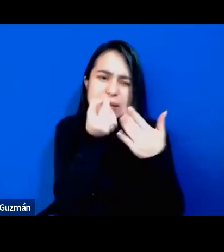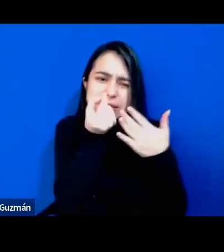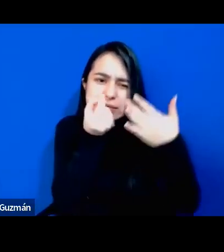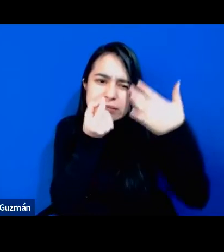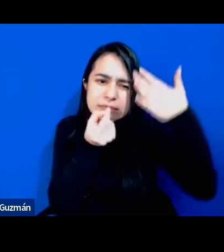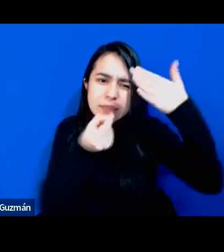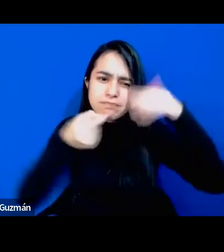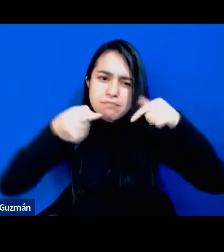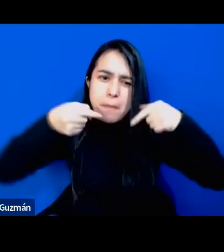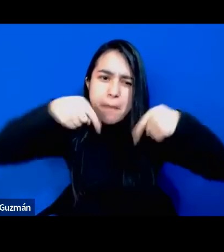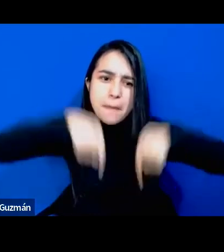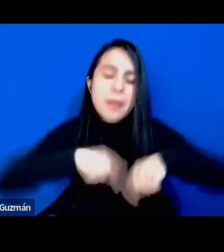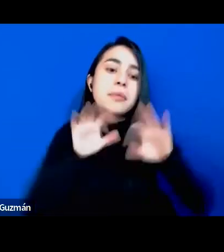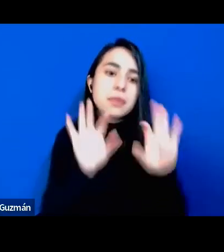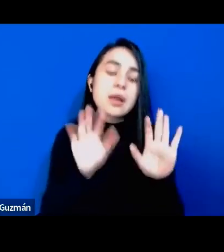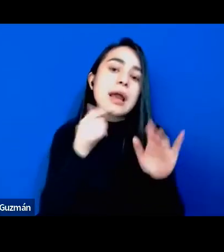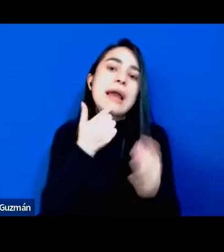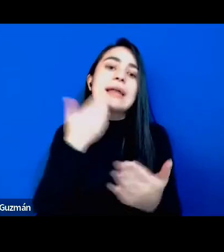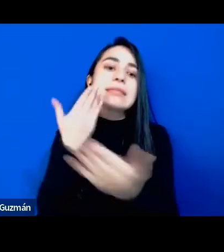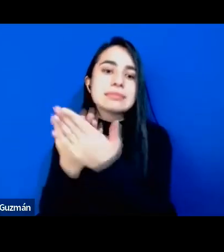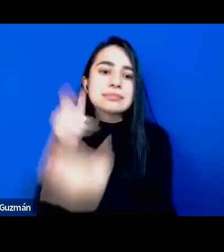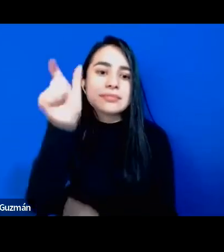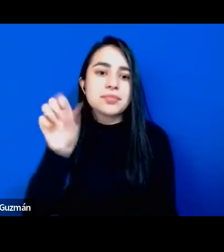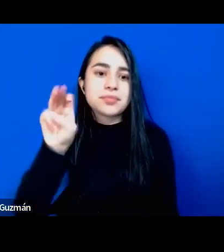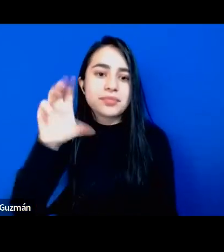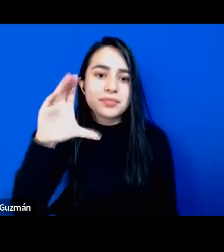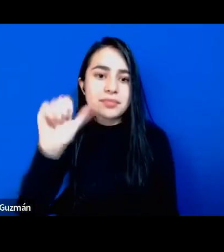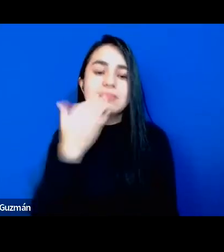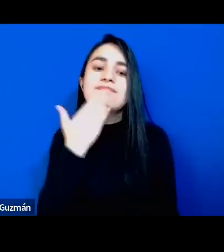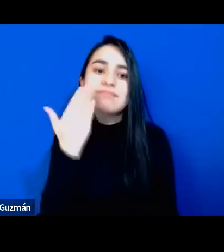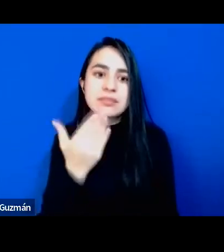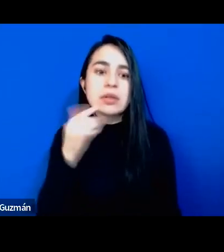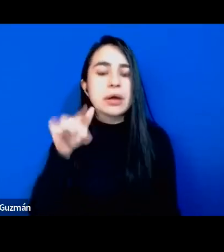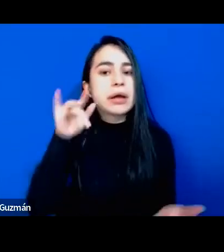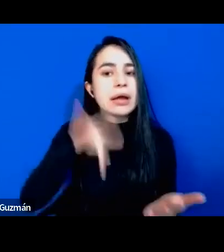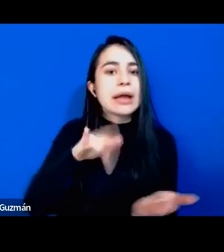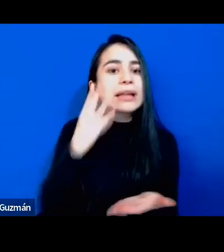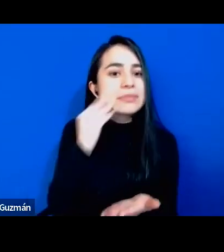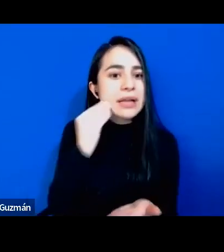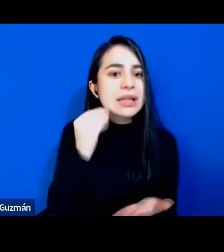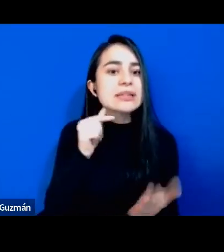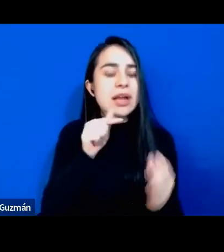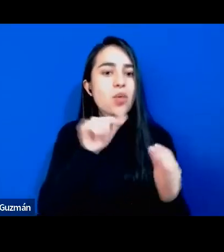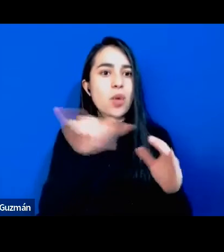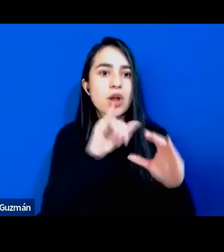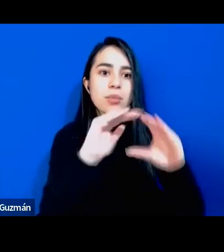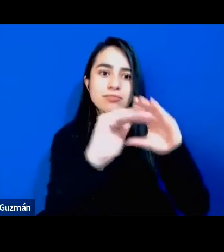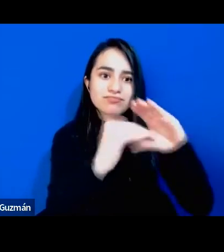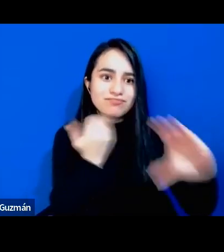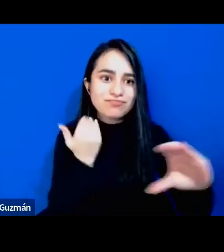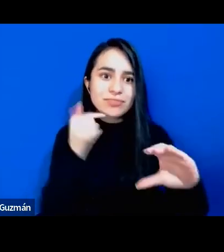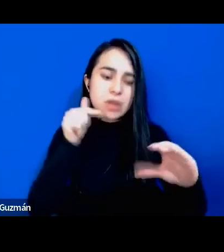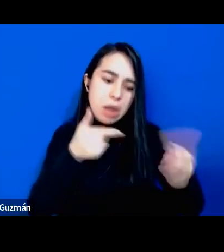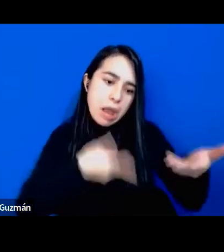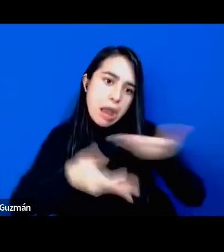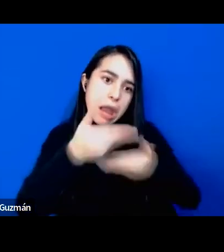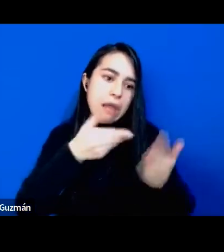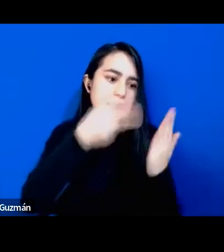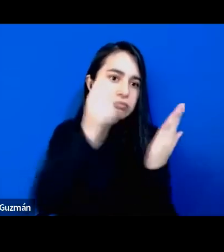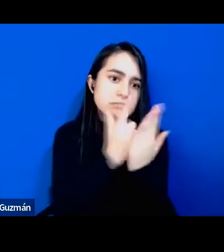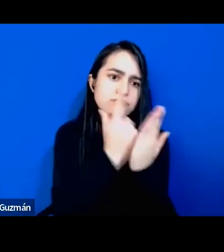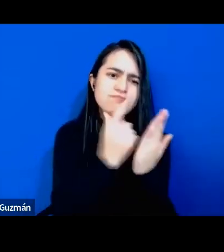gracias Mónica por esta experiencia de compartir esta producción tan rica